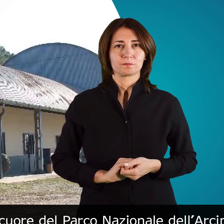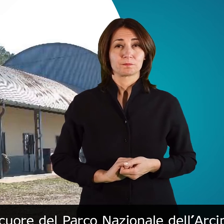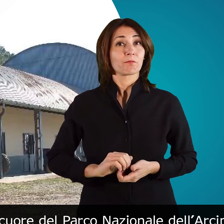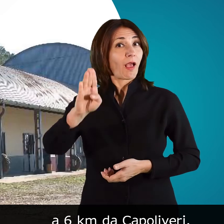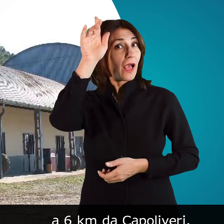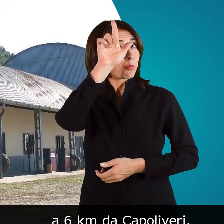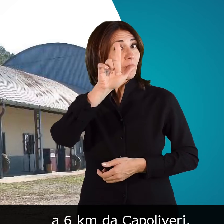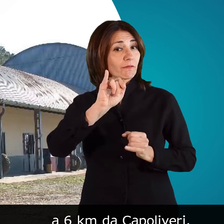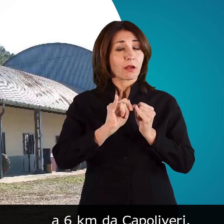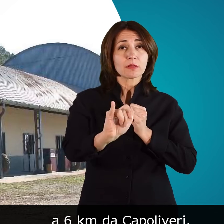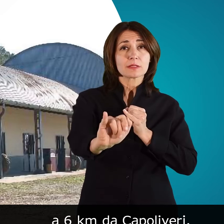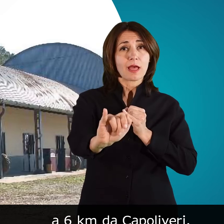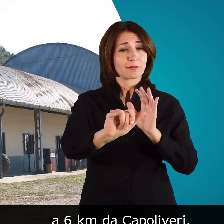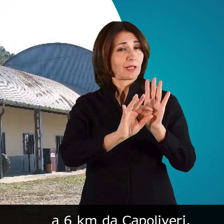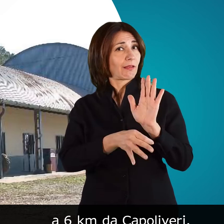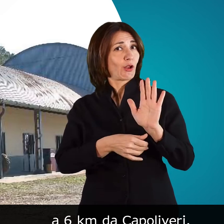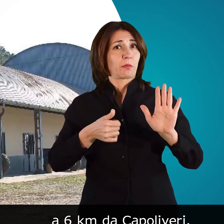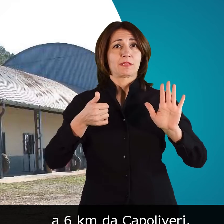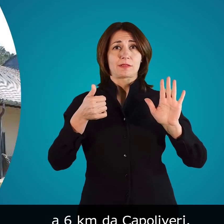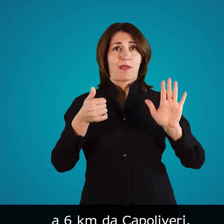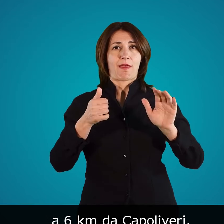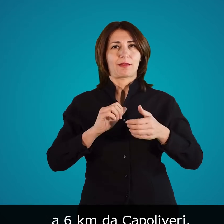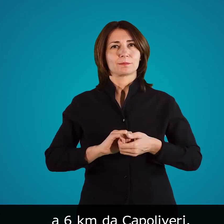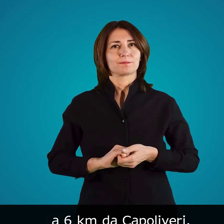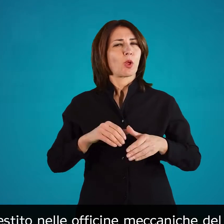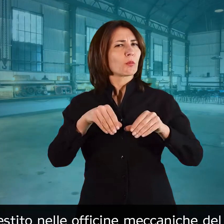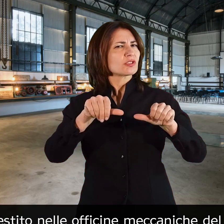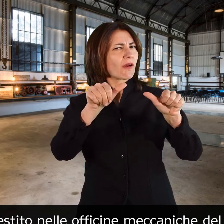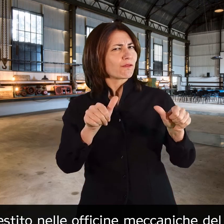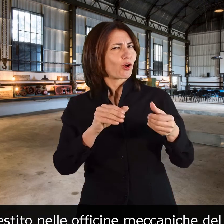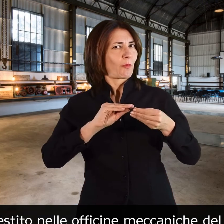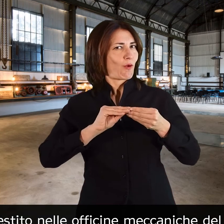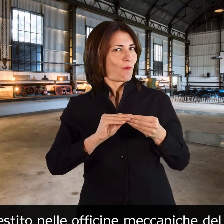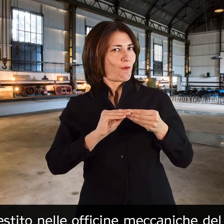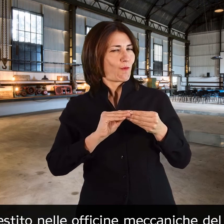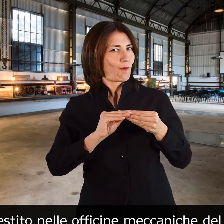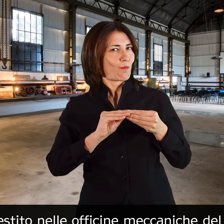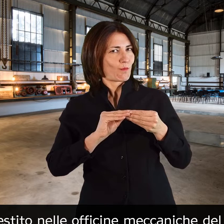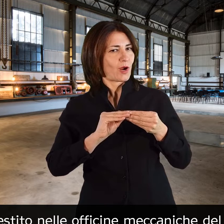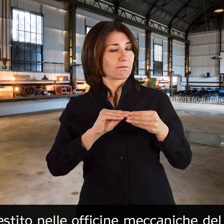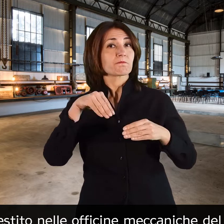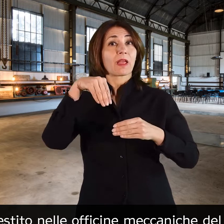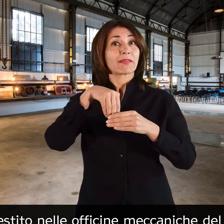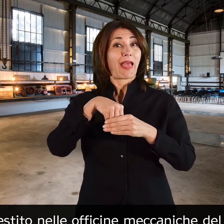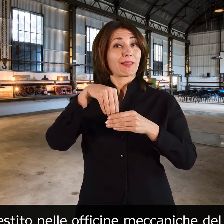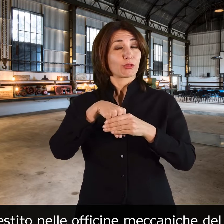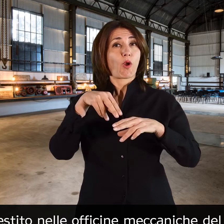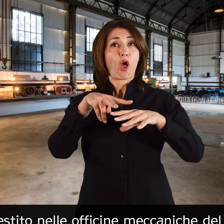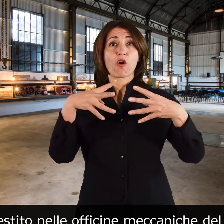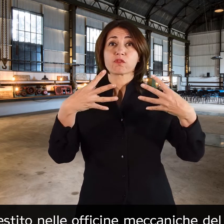a sei chilometri da capoliveri il museo è allestito nelle officine meccaniche del cantiere